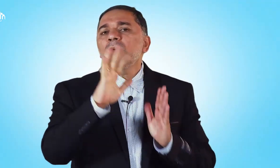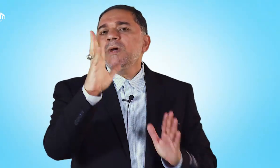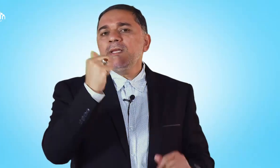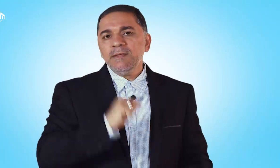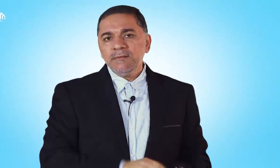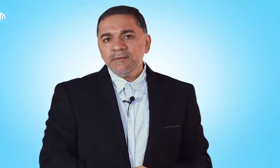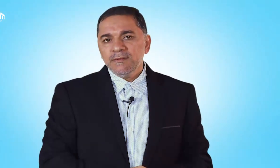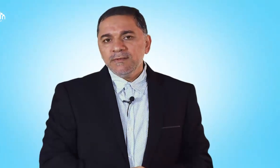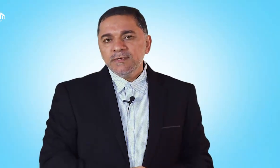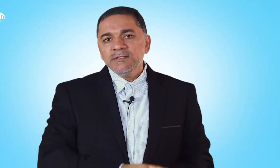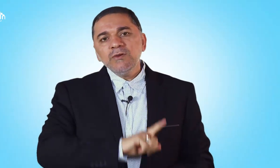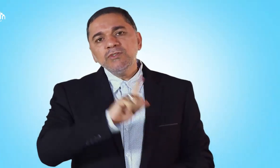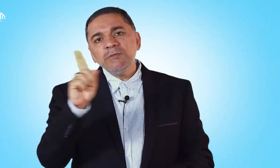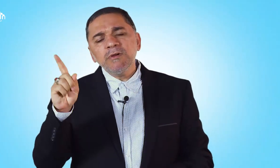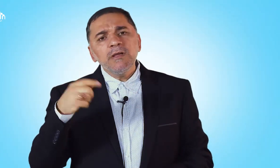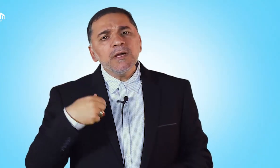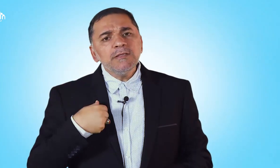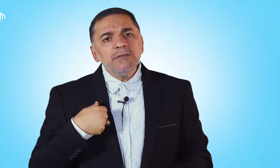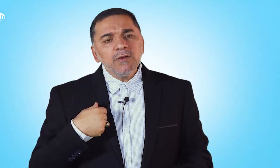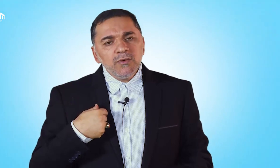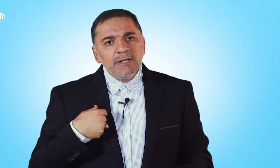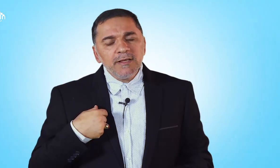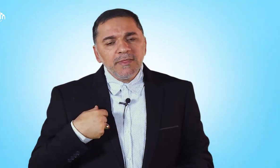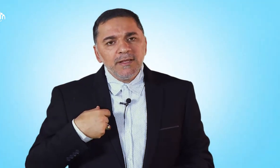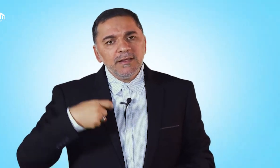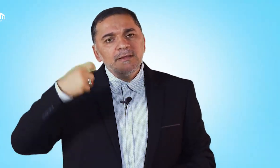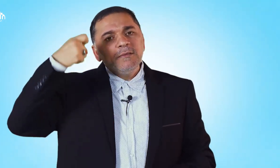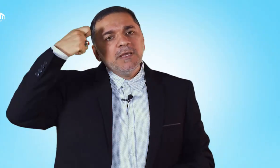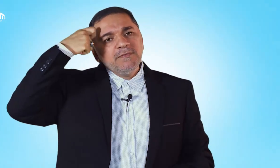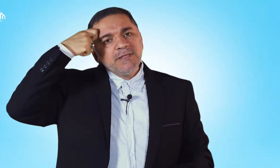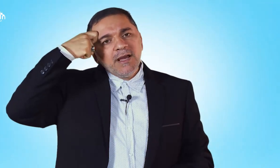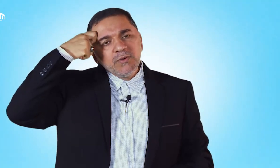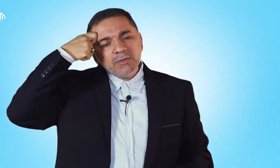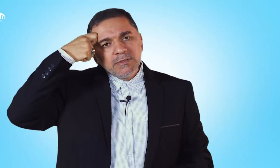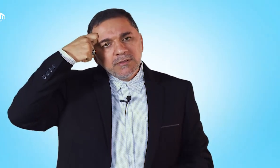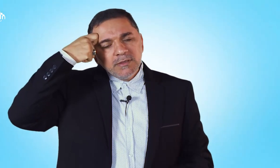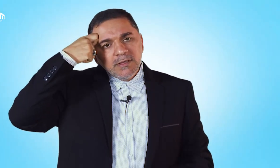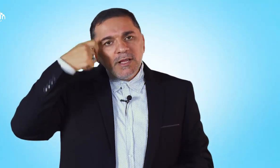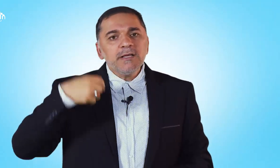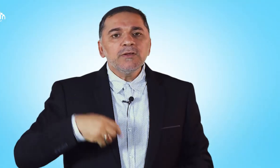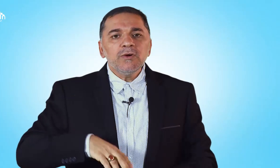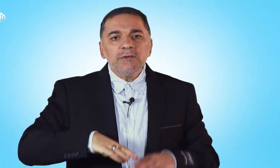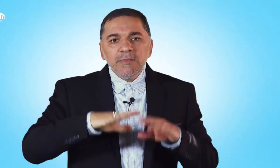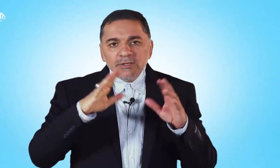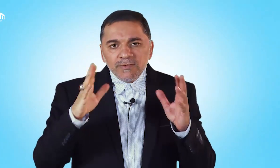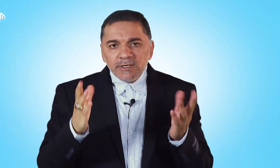وينه؟ سيجيبك قد يقول لك مثلا بيت في تاروت لكن كونك ما تعرف لغة